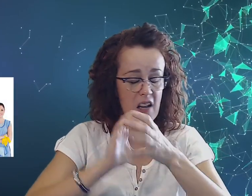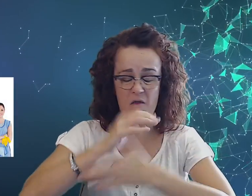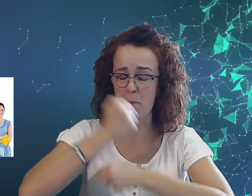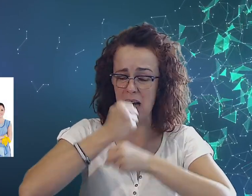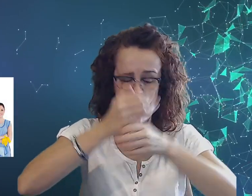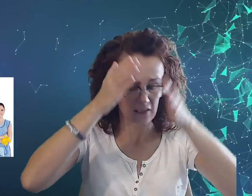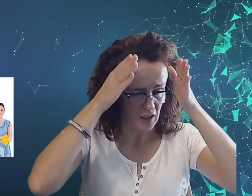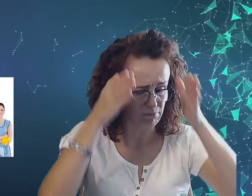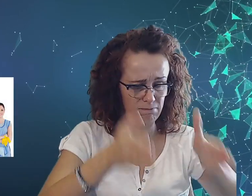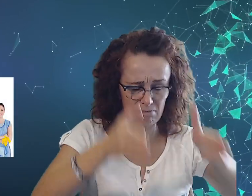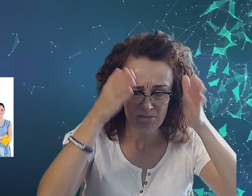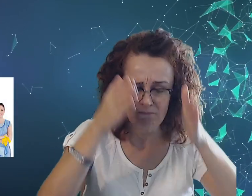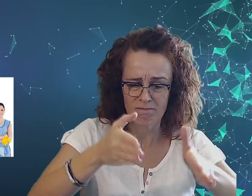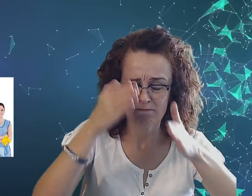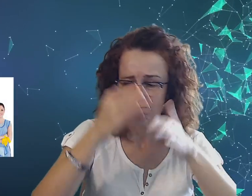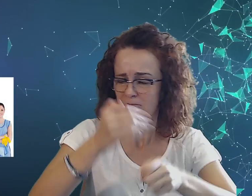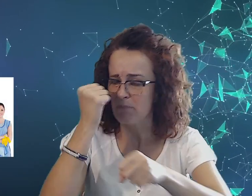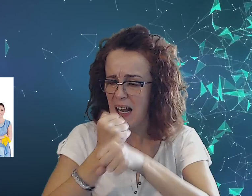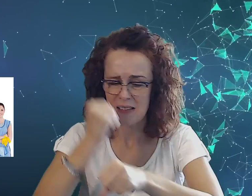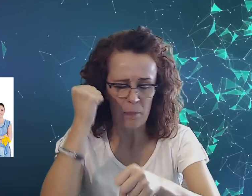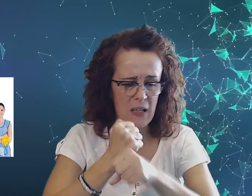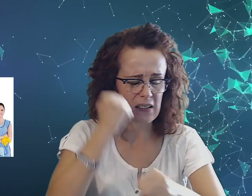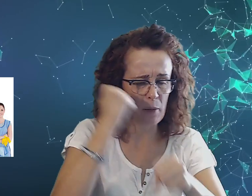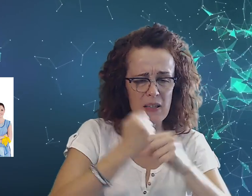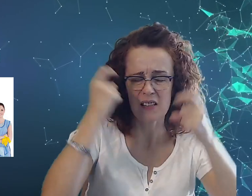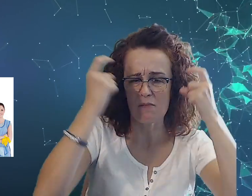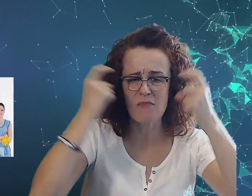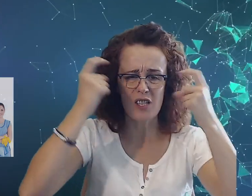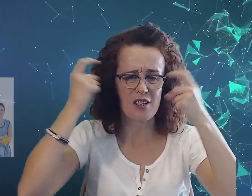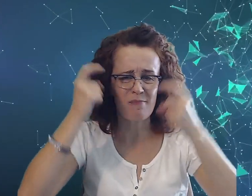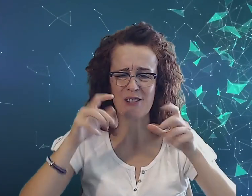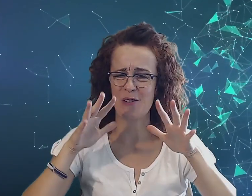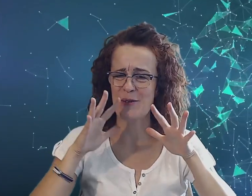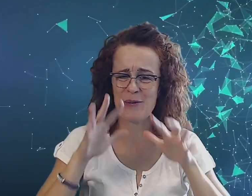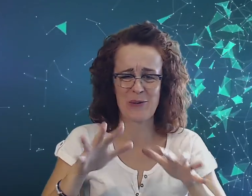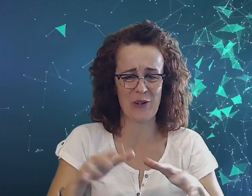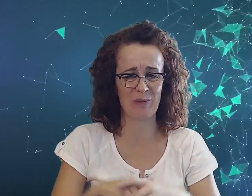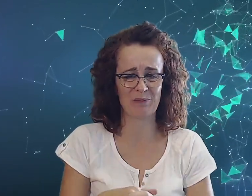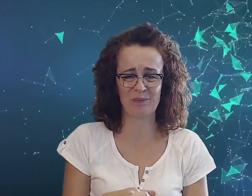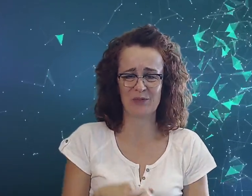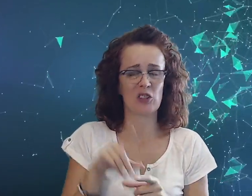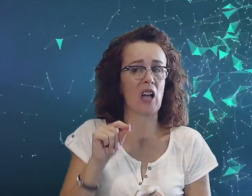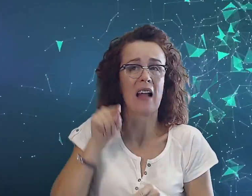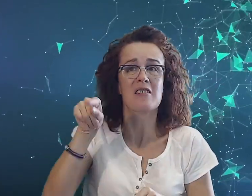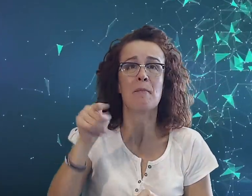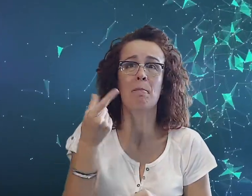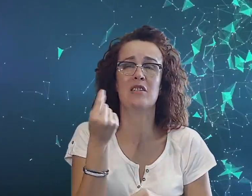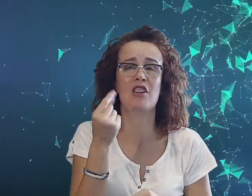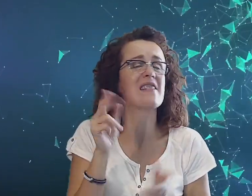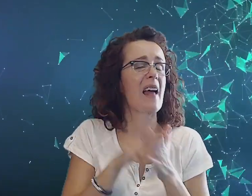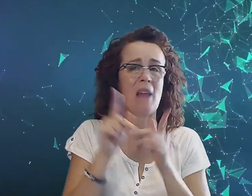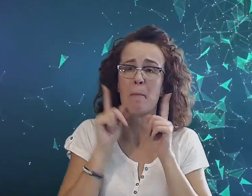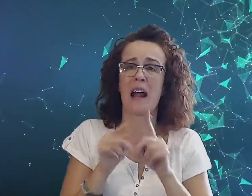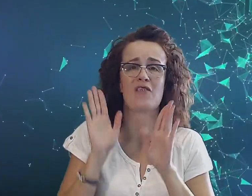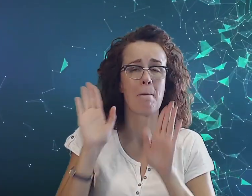w pracę. Praca, praca, praca, myśli, myśli dużo. Że i bliźnięta naprawdę ma